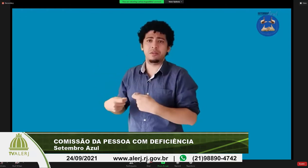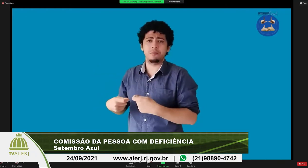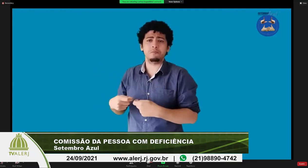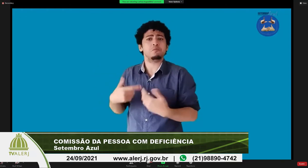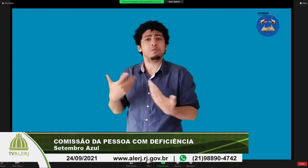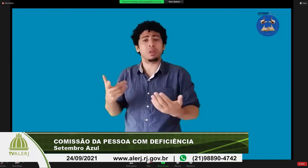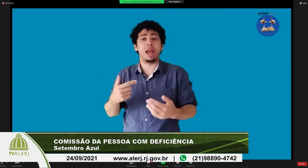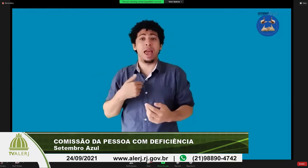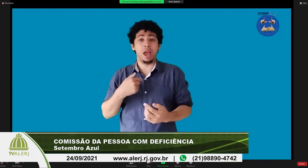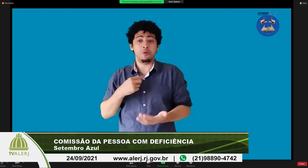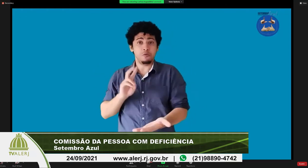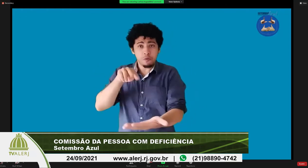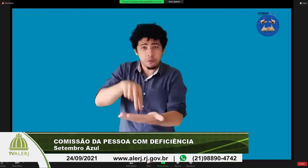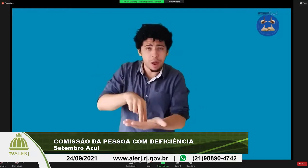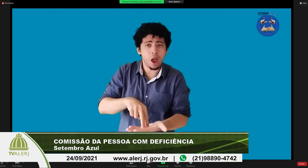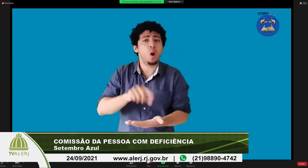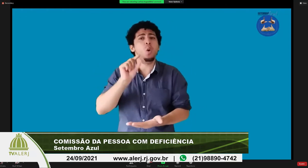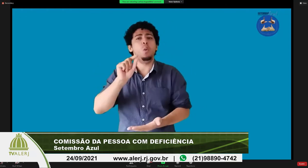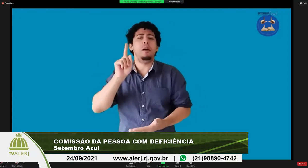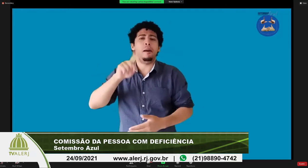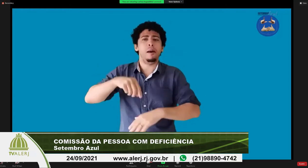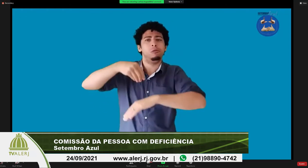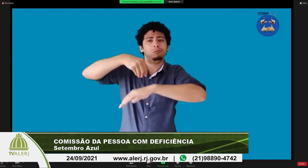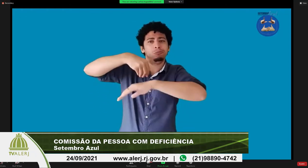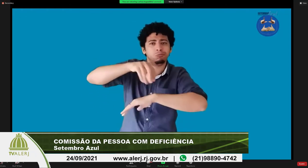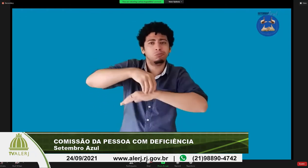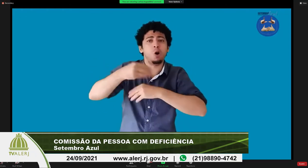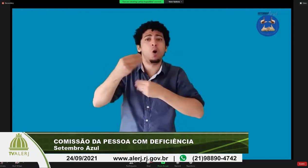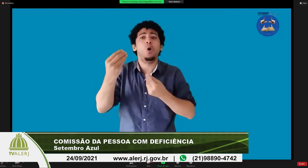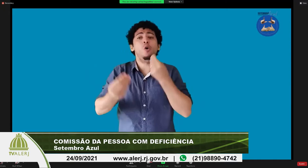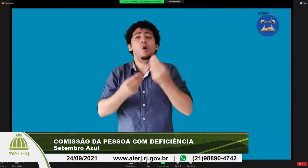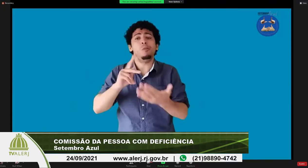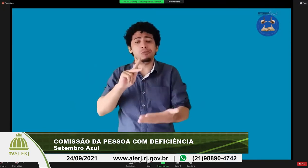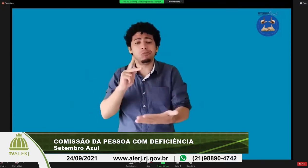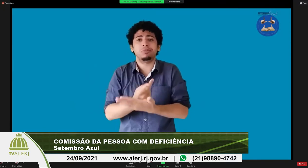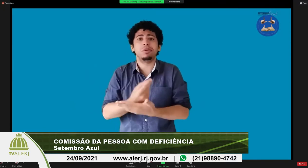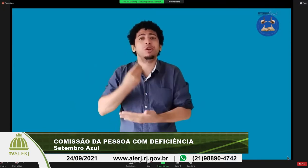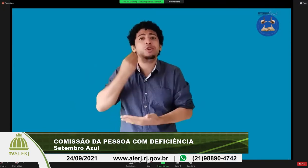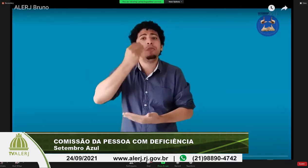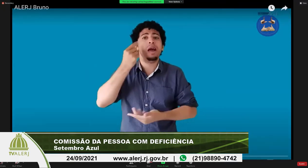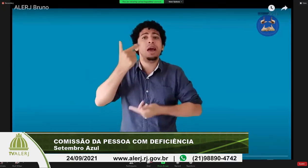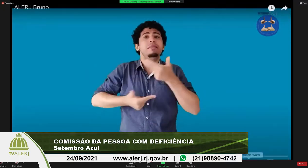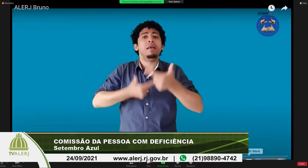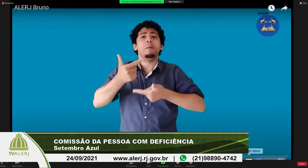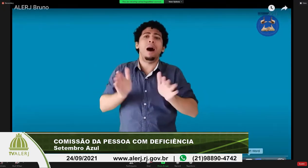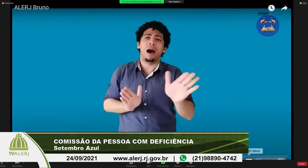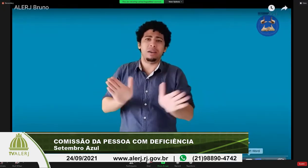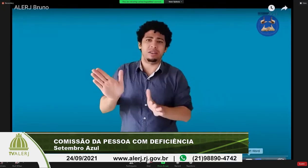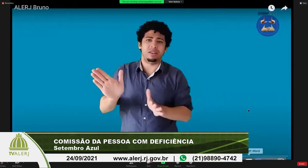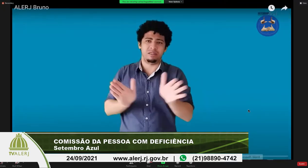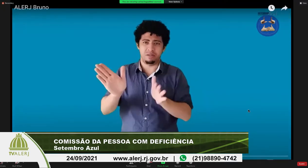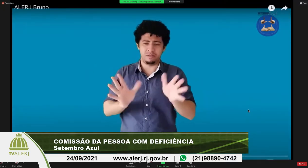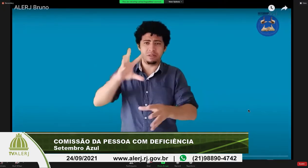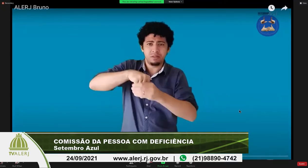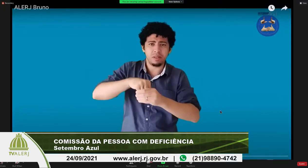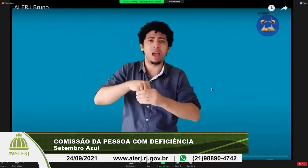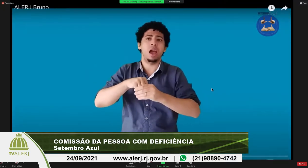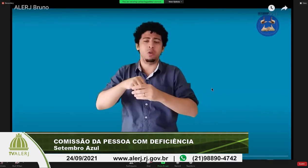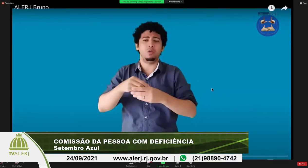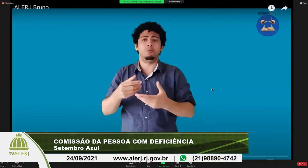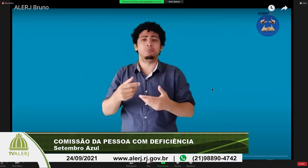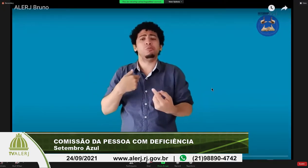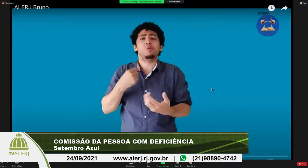possam incrementar e auxiliá-los à população surda em suas necessidades eu venho ontem aqui trazer informações